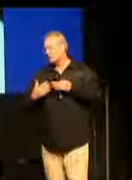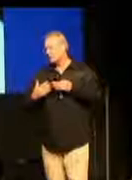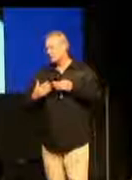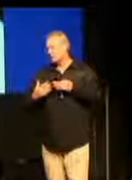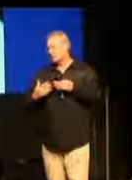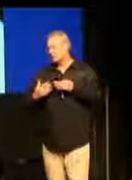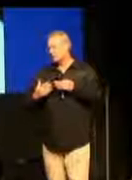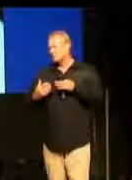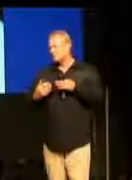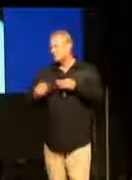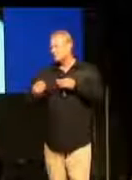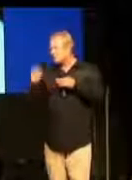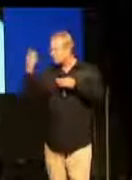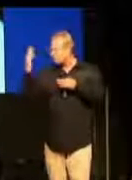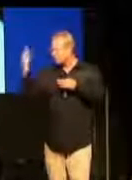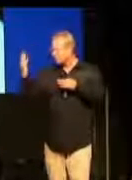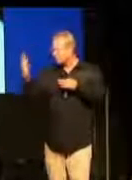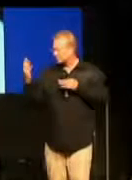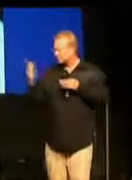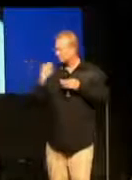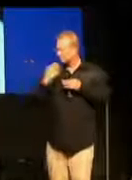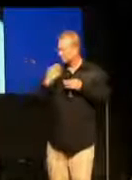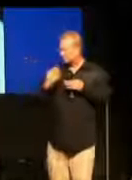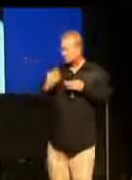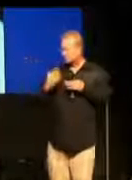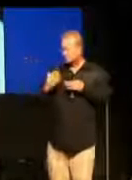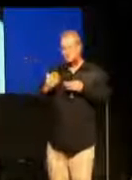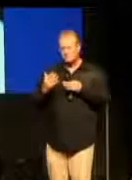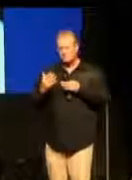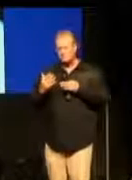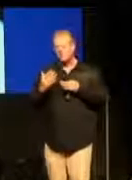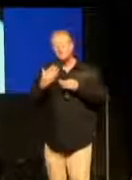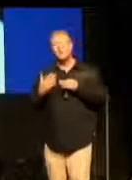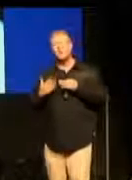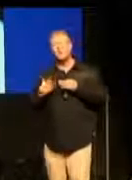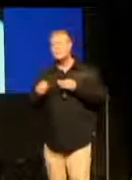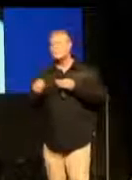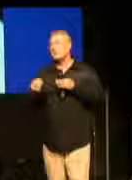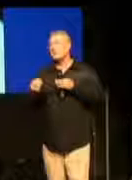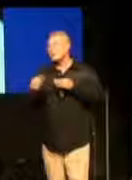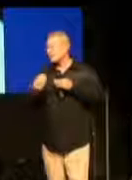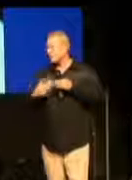Und dass kurz bevor man stirbt, hat man auch noch seine Stimme gehört.